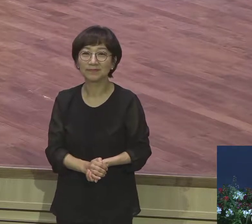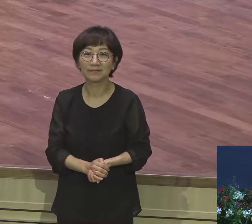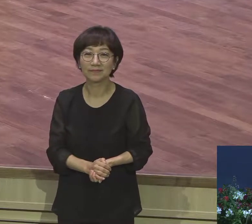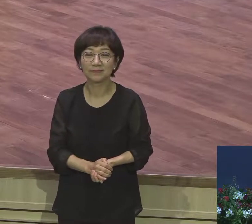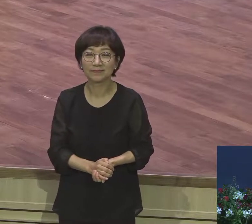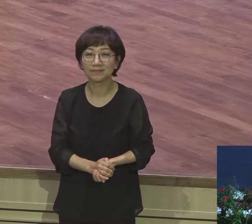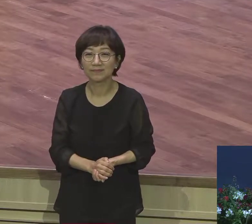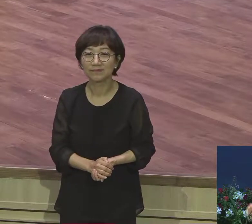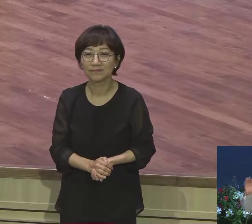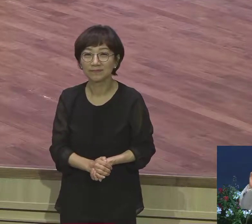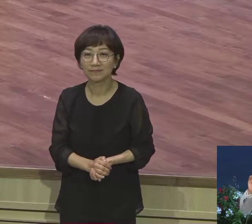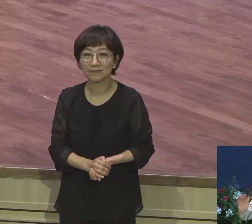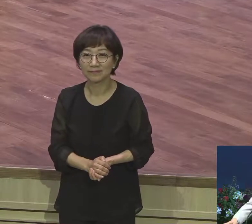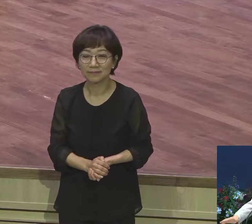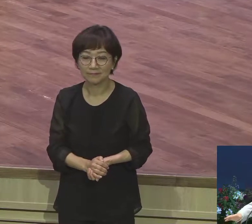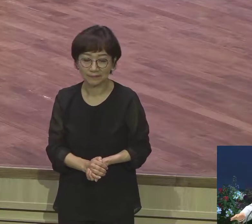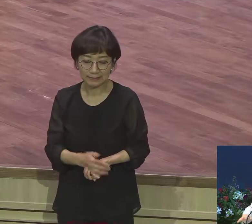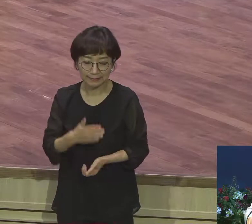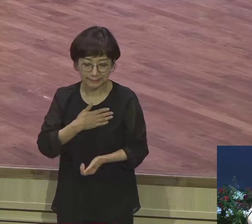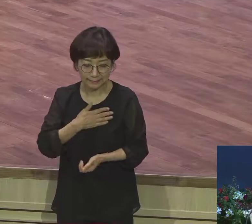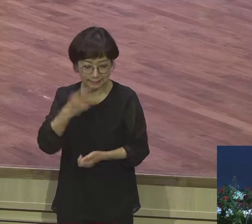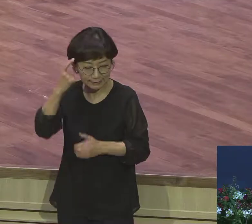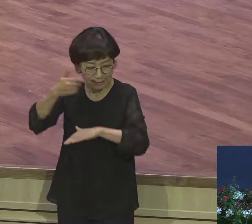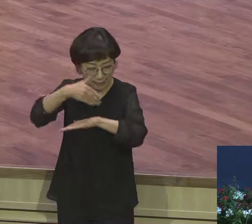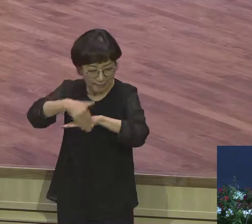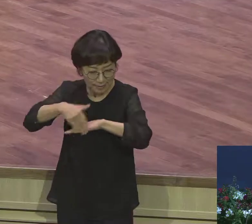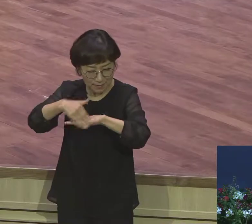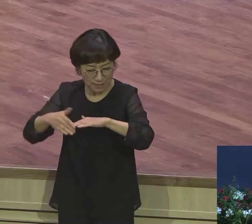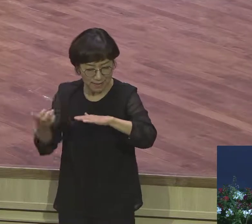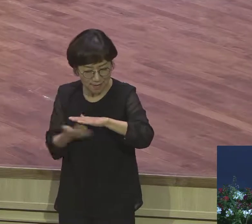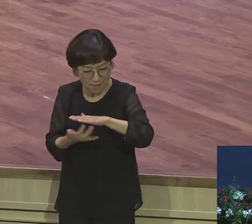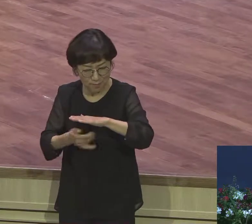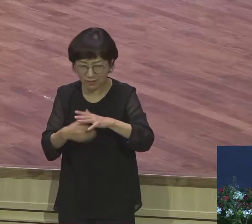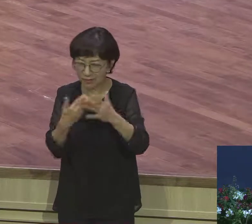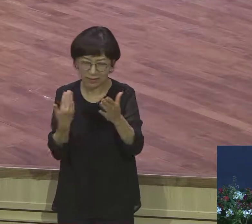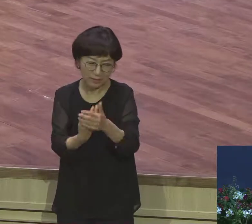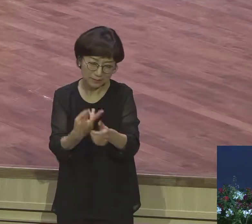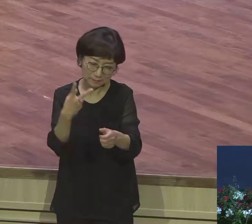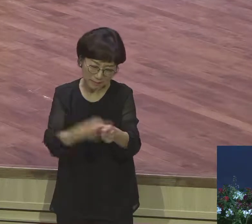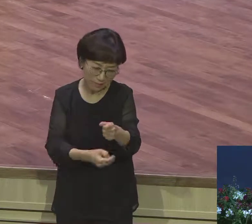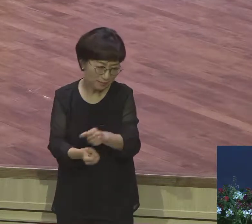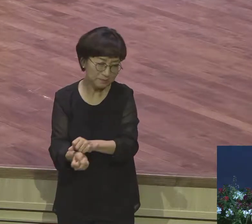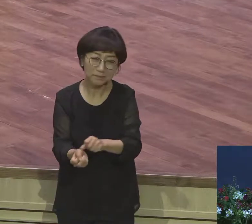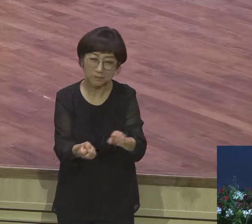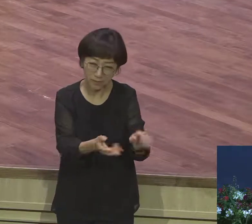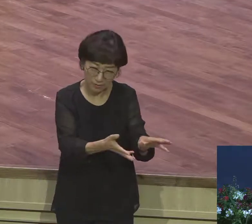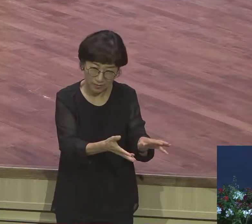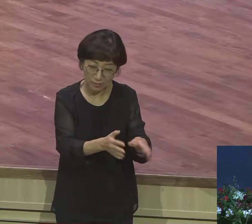내 거 다 내려놓고 하나님을 인도하시면 따라 그것이 어떤 길인지 상관없어요